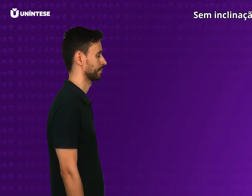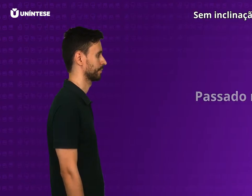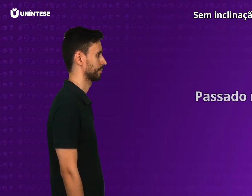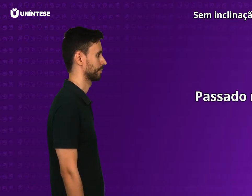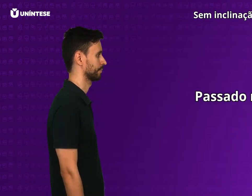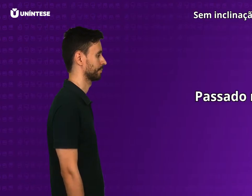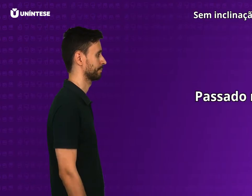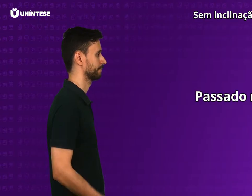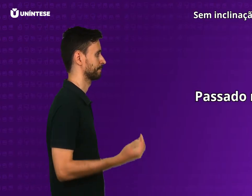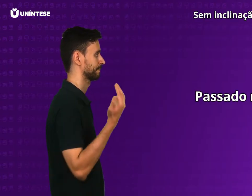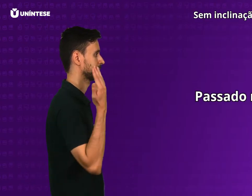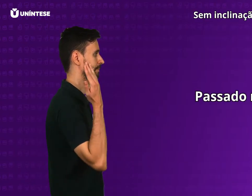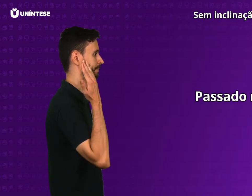Passado recente.